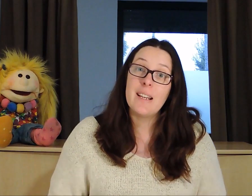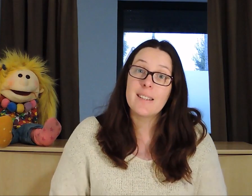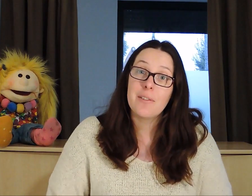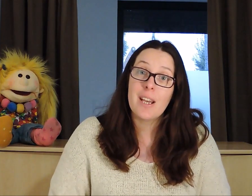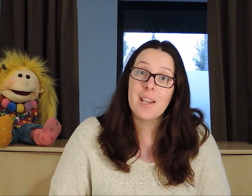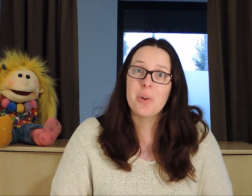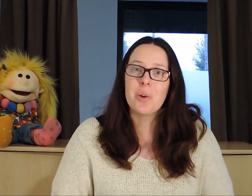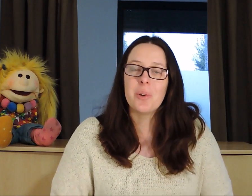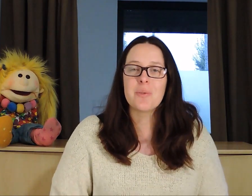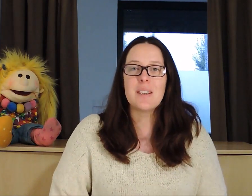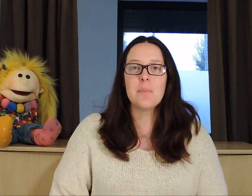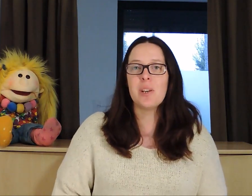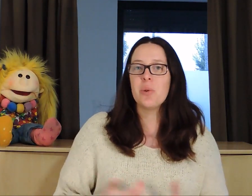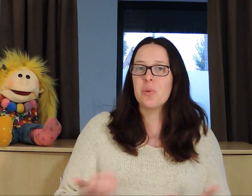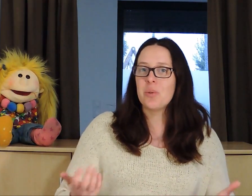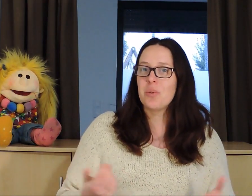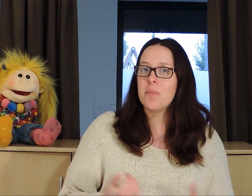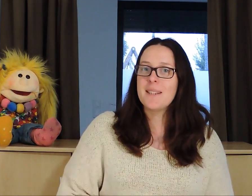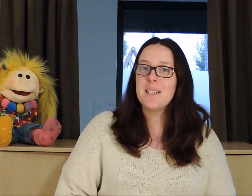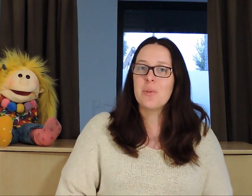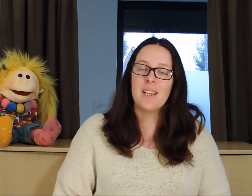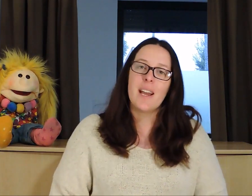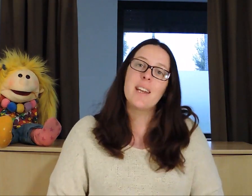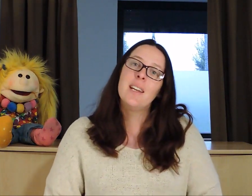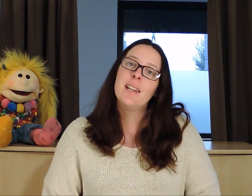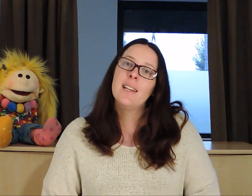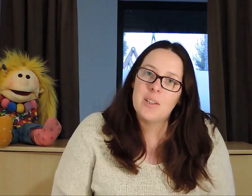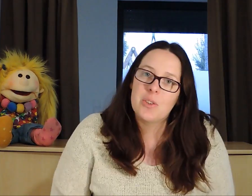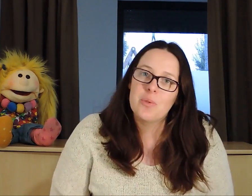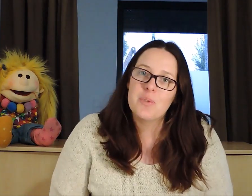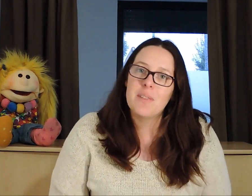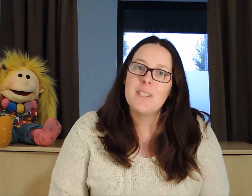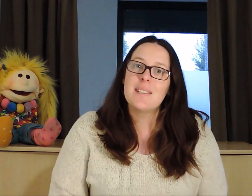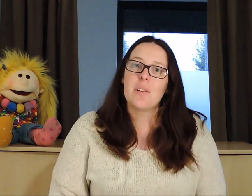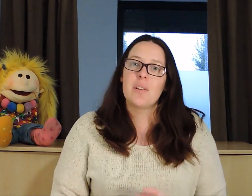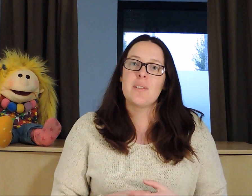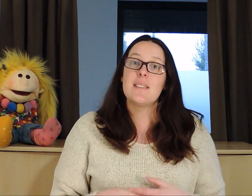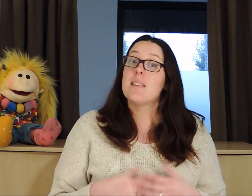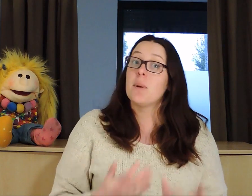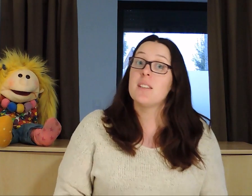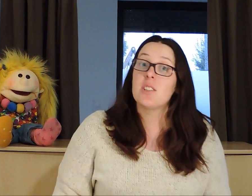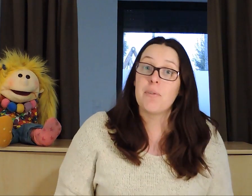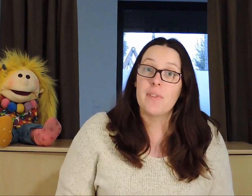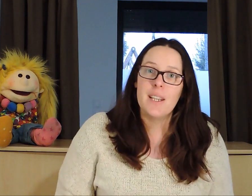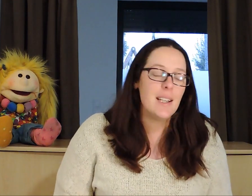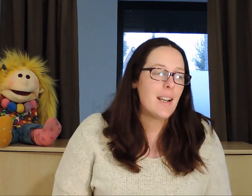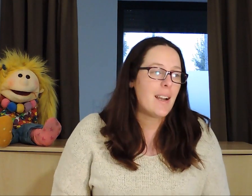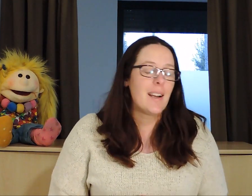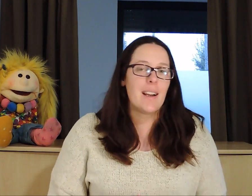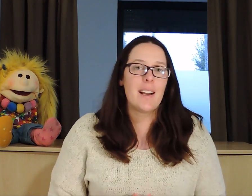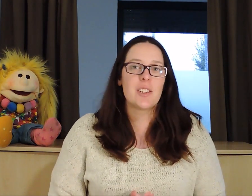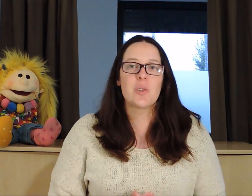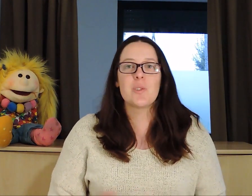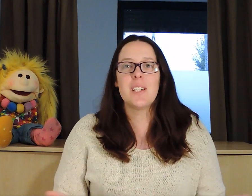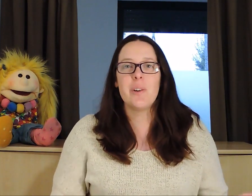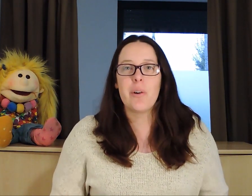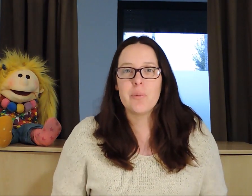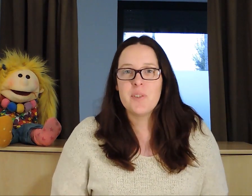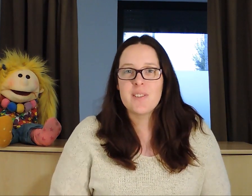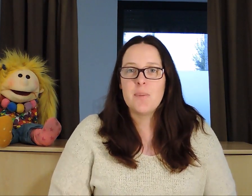télétravail en cette période particulière. Je vous invite, si ce n'est pas déjà fait, à changer vos petites